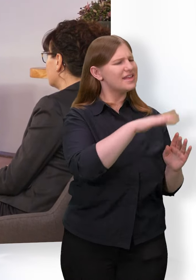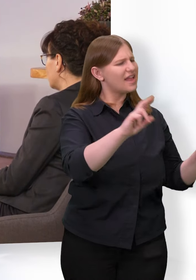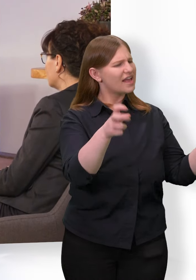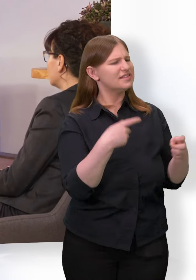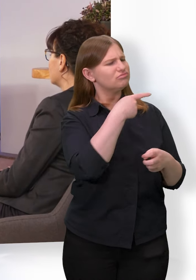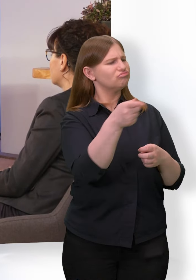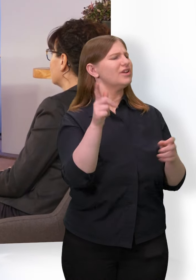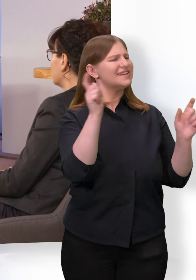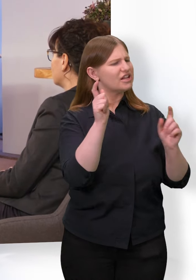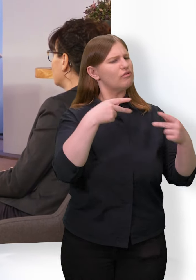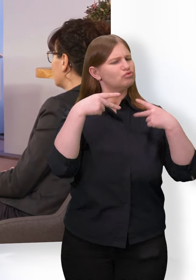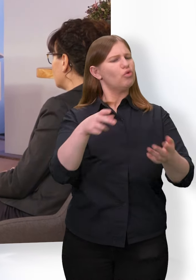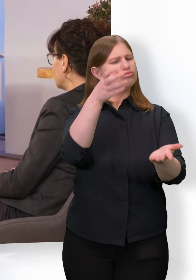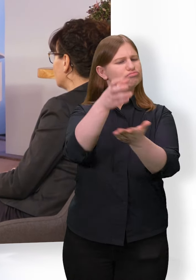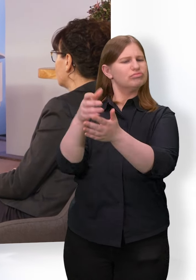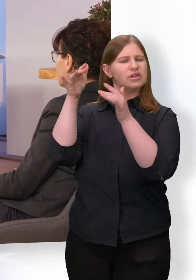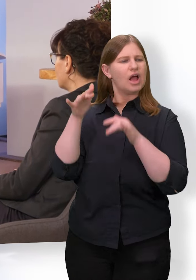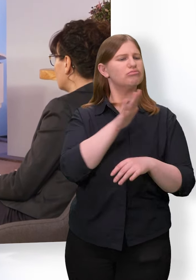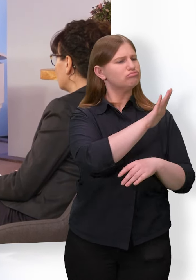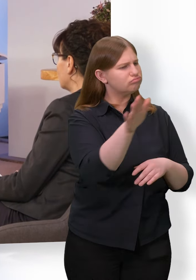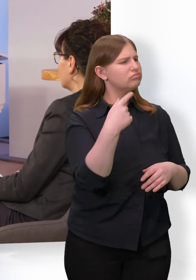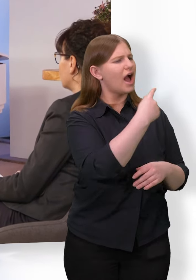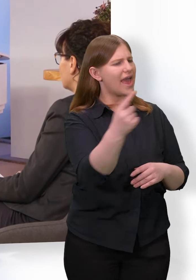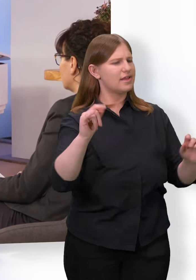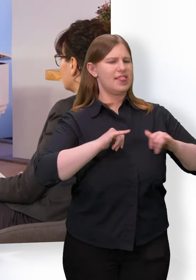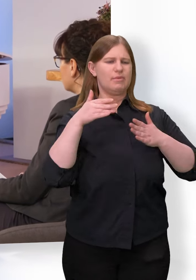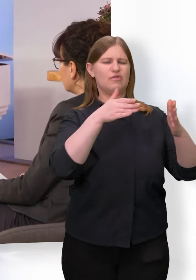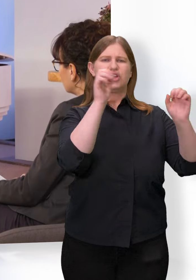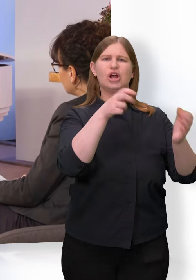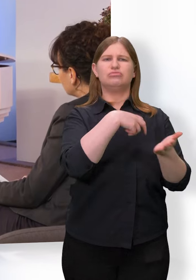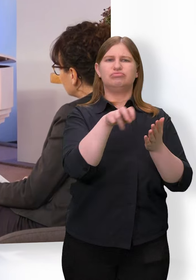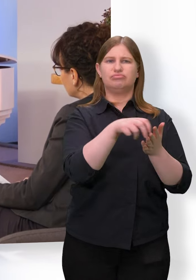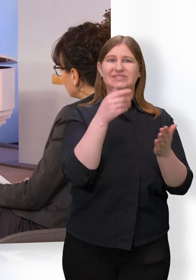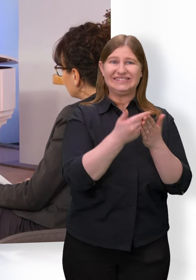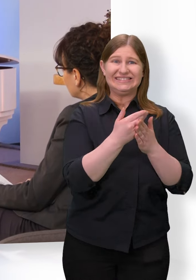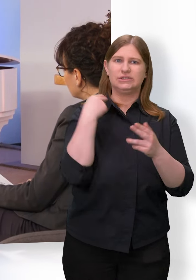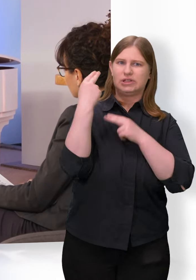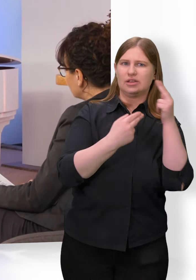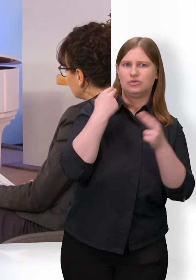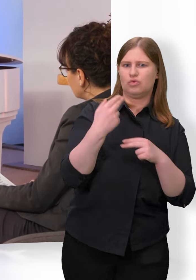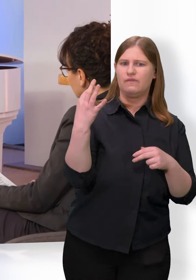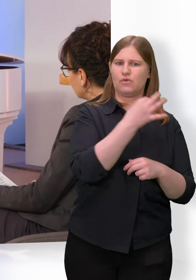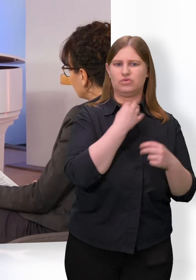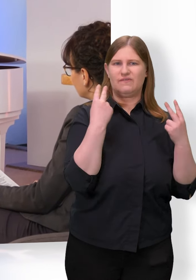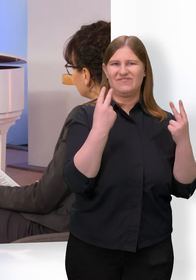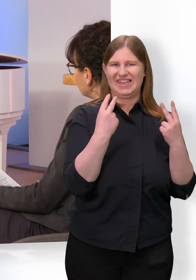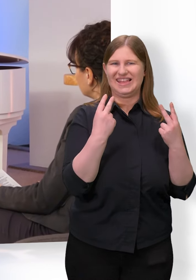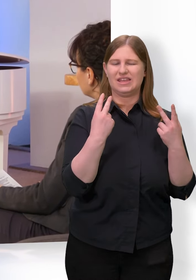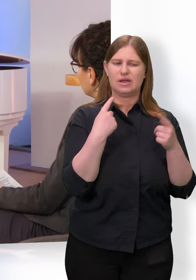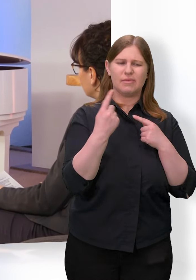Gesellschaft finden, dass die ihren eigenen Lebensweg gehen können. Und aus dieser Tradition und darauf, das ist uns ganz wichtig, daran sich das immer wieder bewusst zu